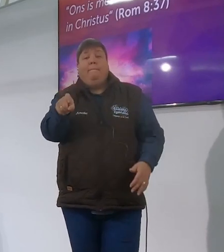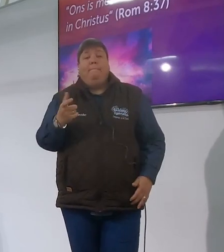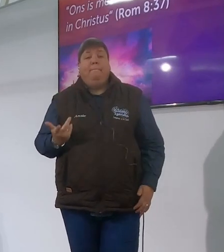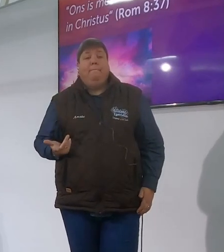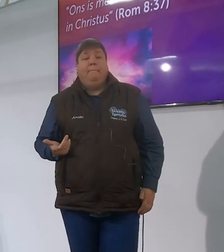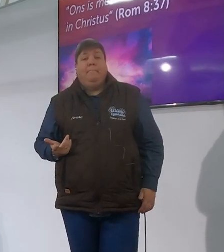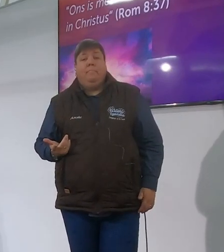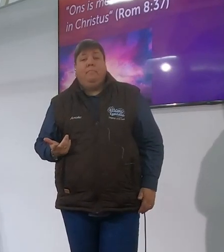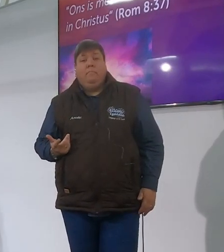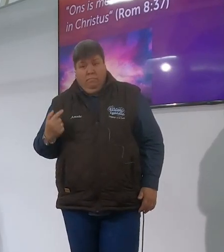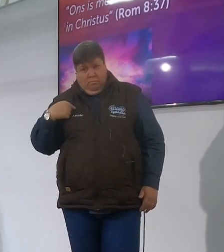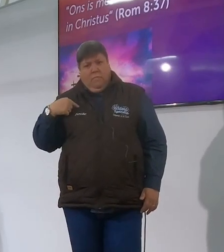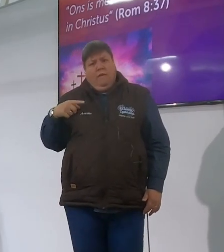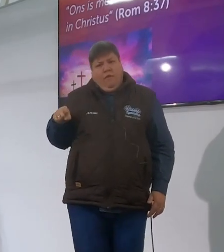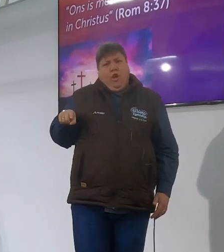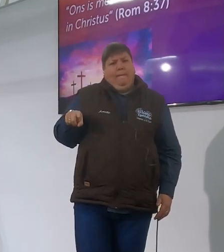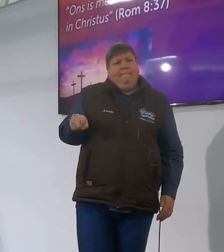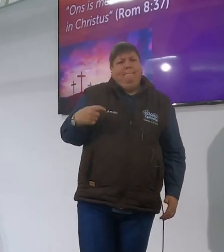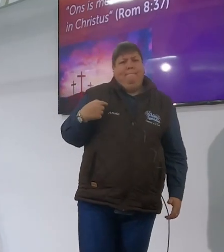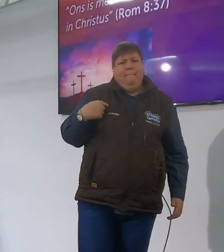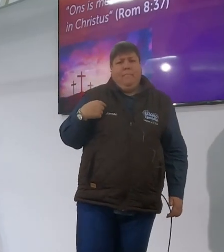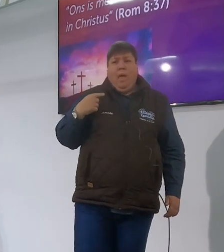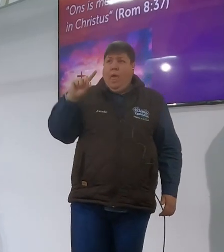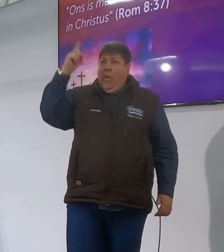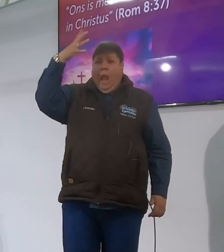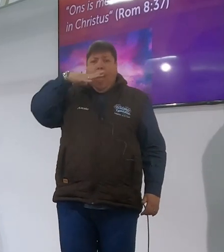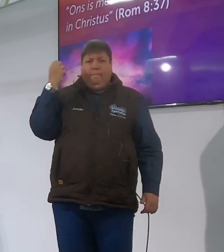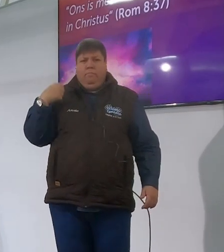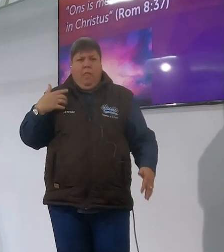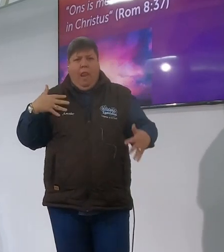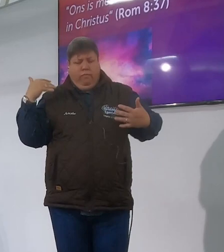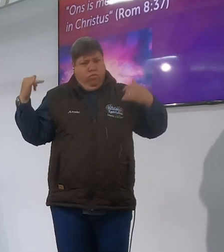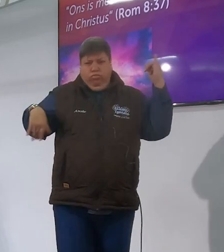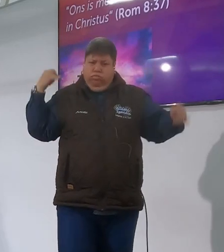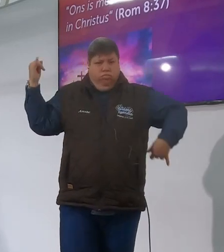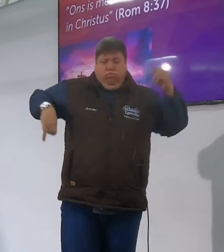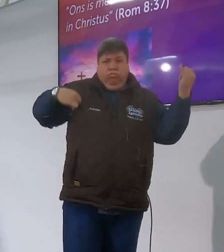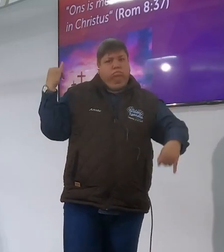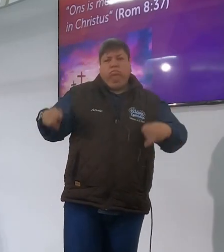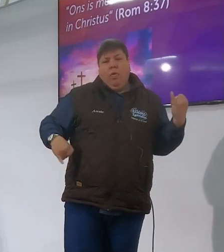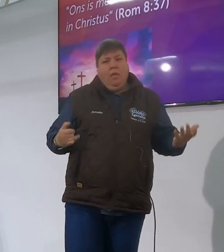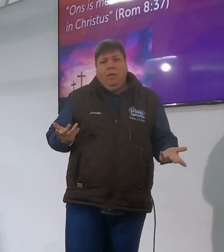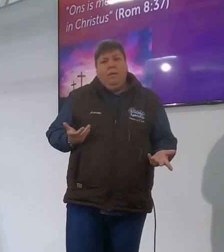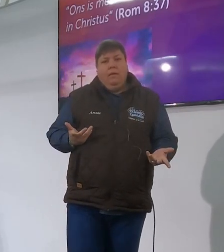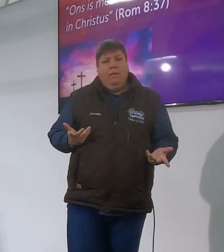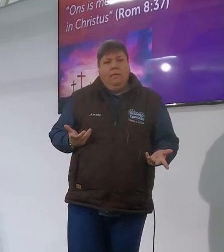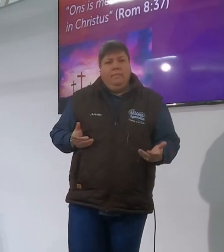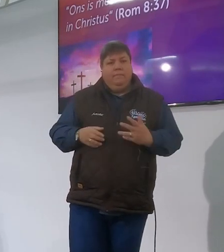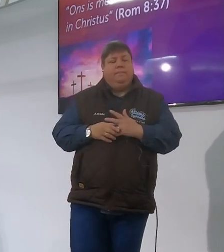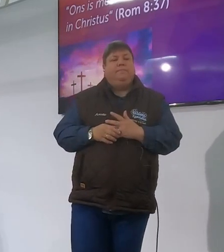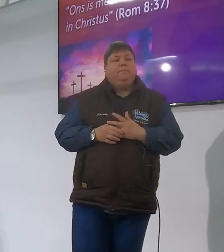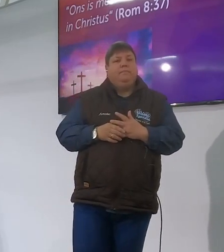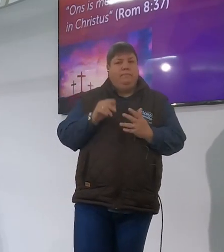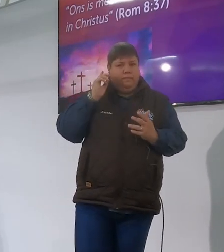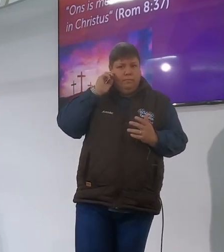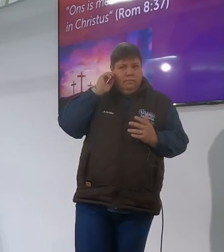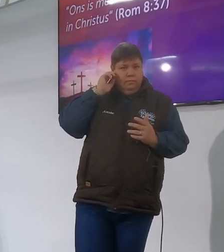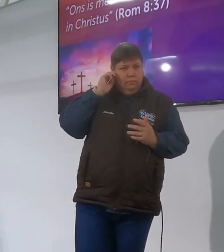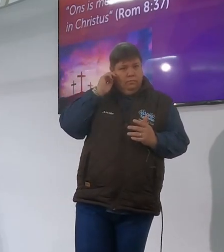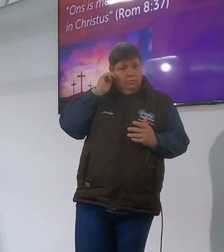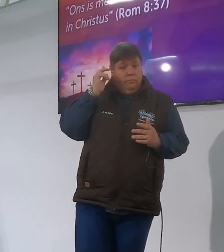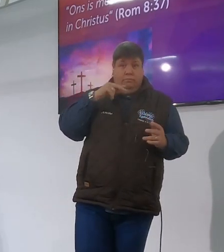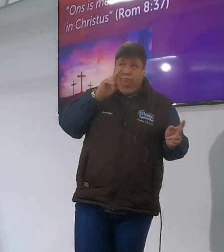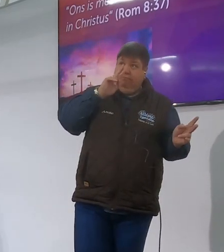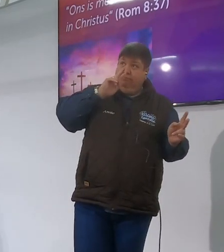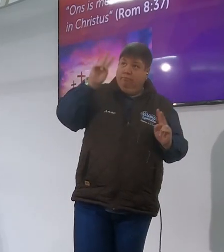ek beleid het net in hulle ek is een worm ek is niks zonder die heren nie maar weet jy wat maak my so opgewoene wanneer ek kyk na Israel en ek kyk na Christus